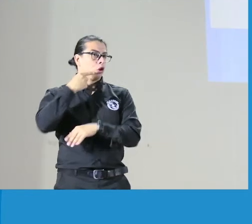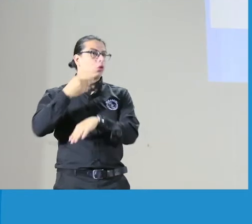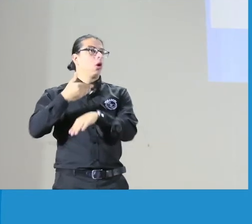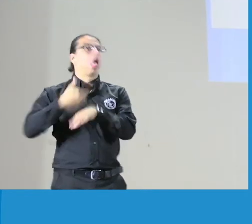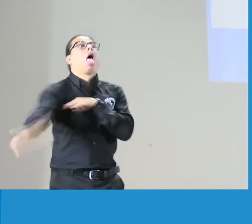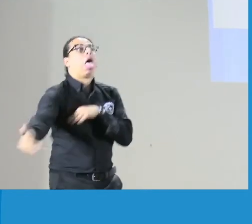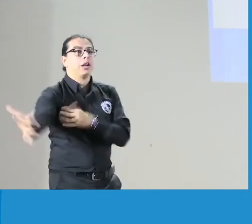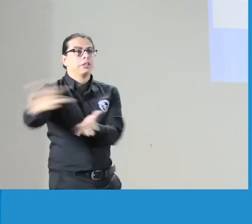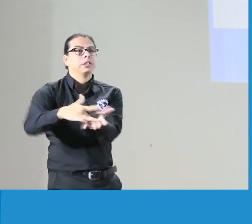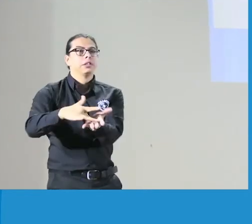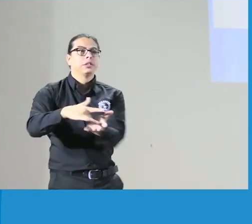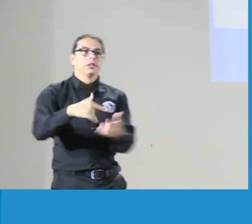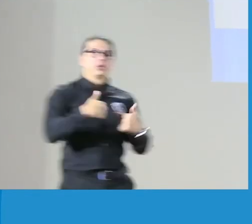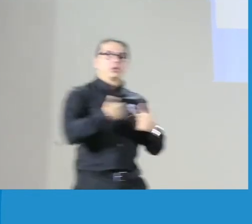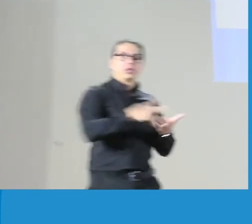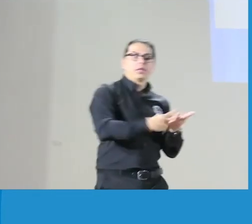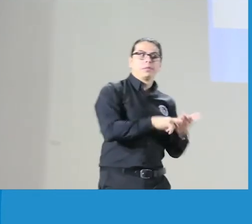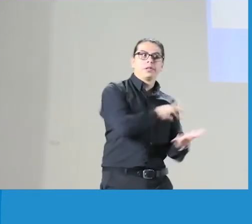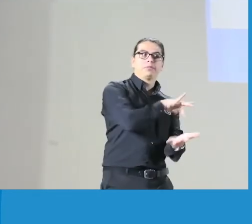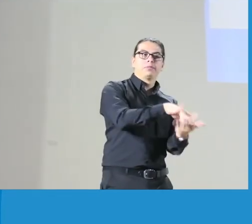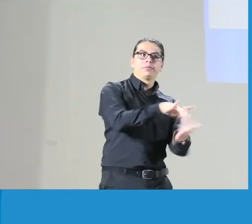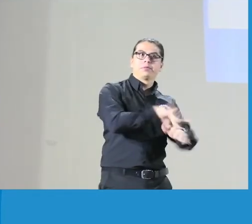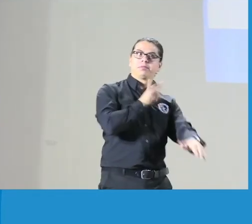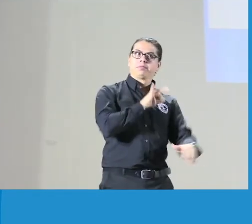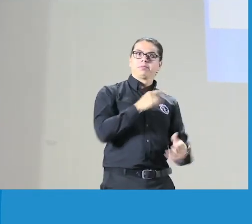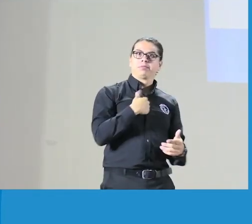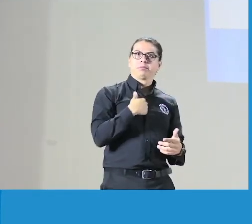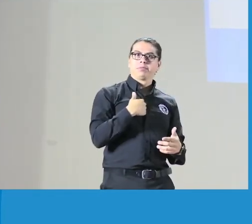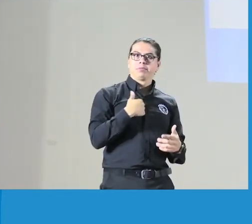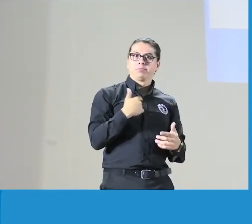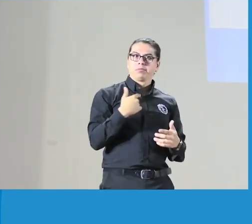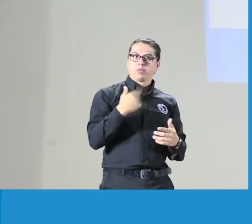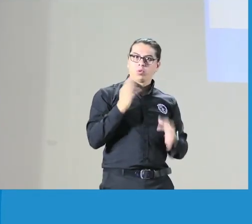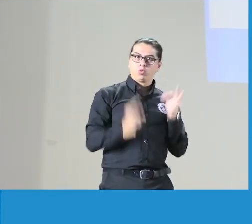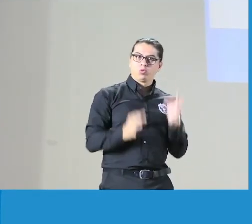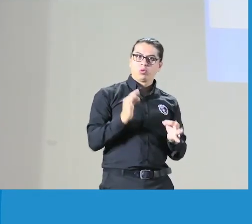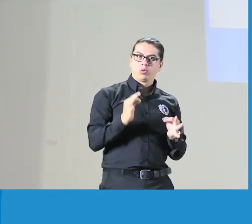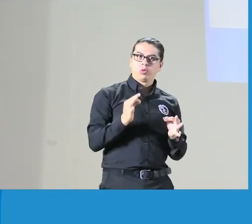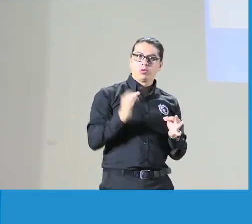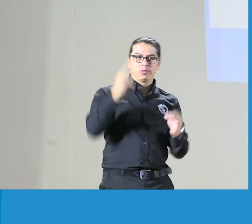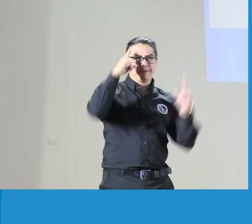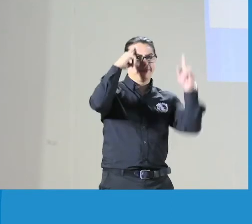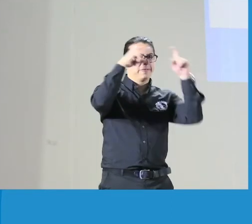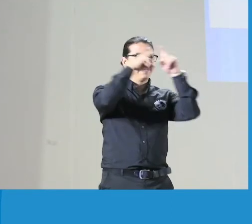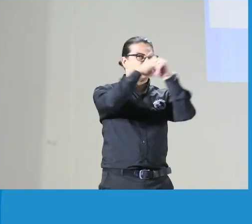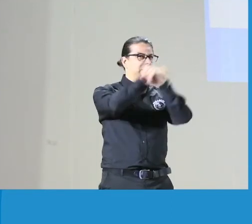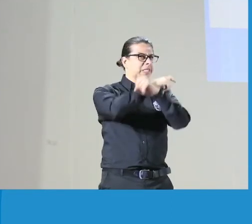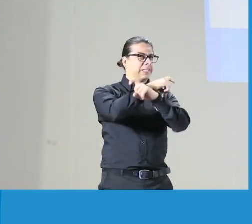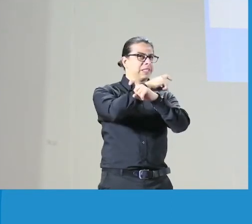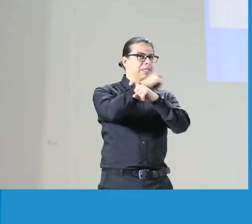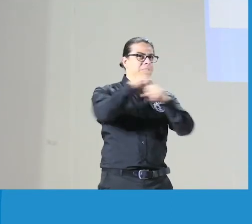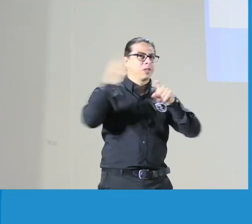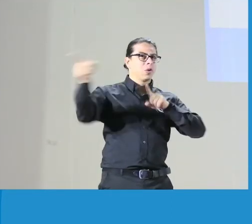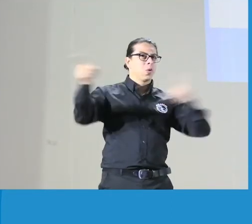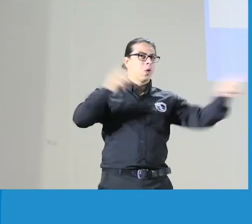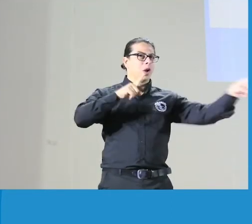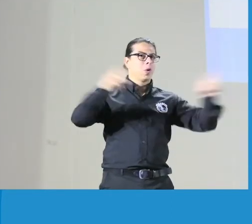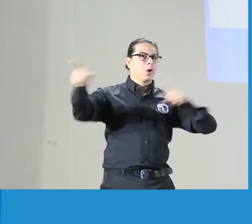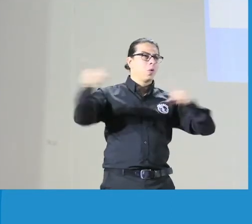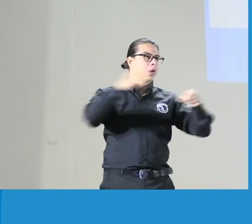minutos más tarde, entonces 15 minutos menos. Pero el intérprete llegó puntual. Eso sería justo con la profesión. Es